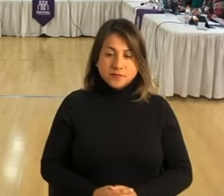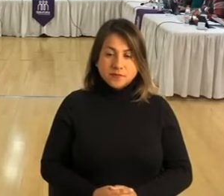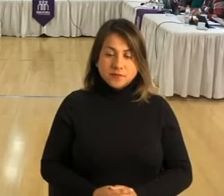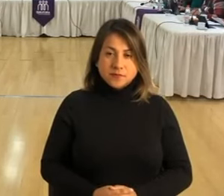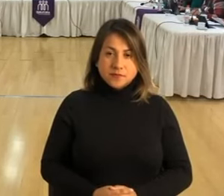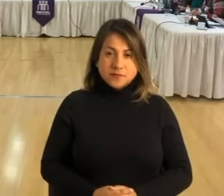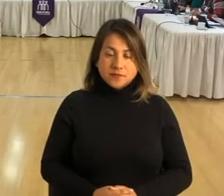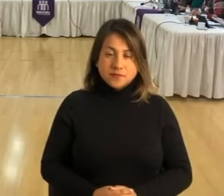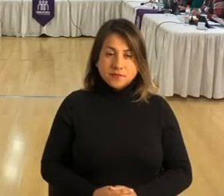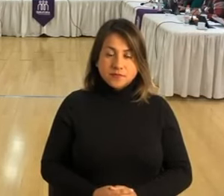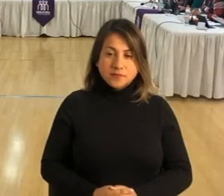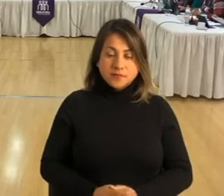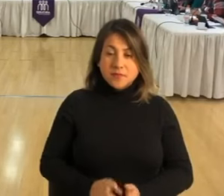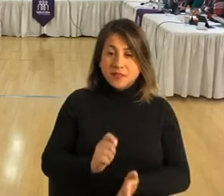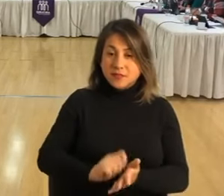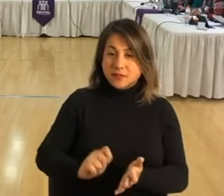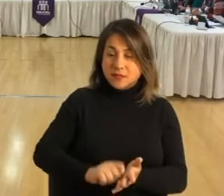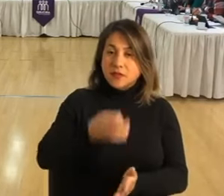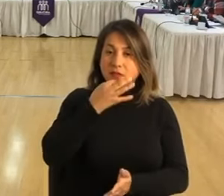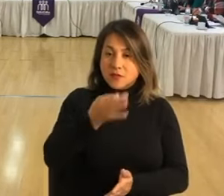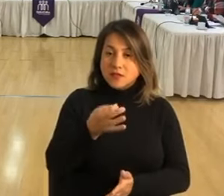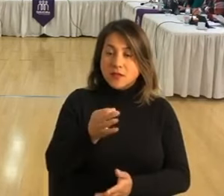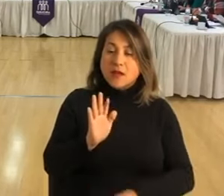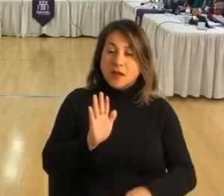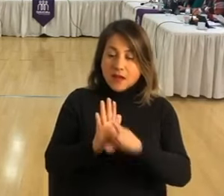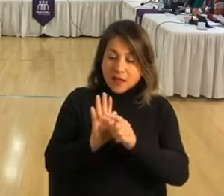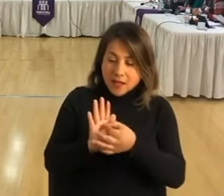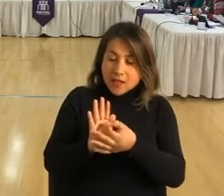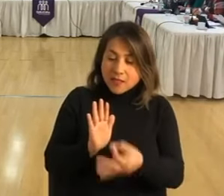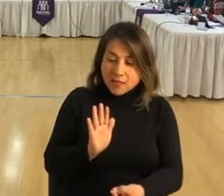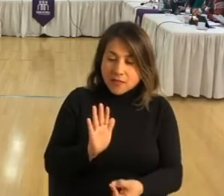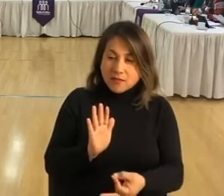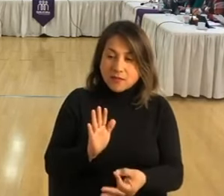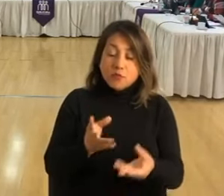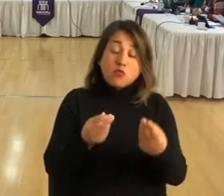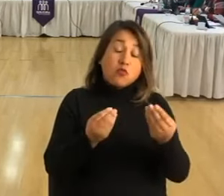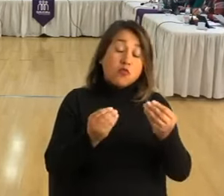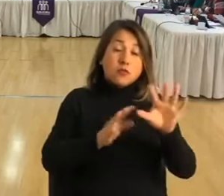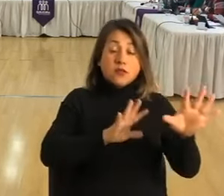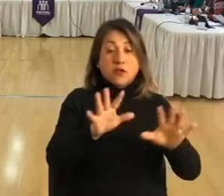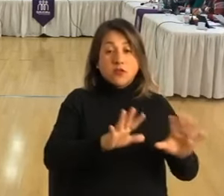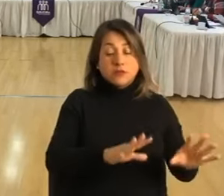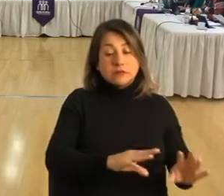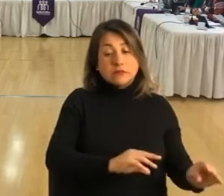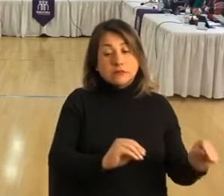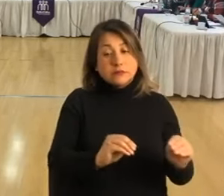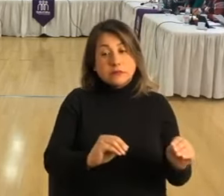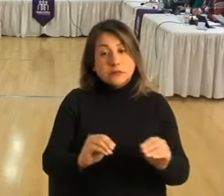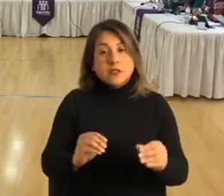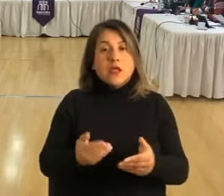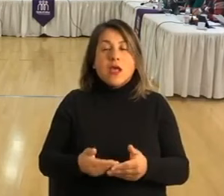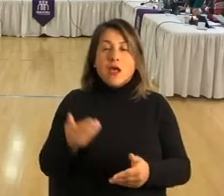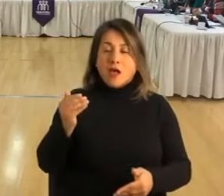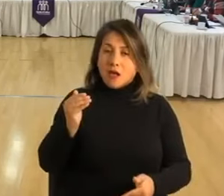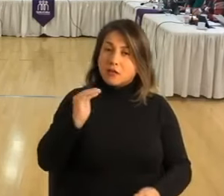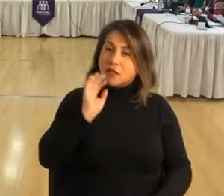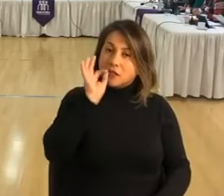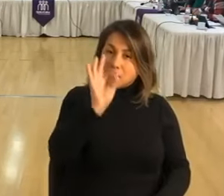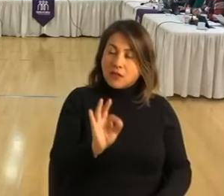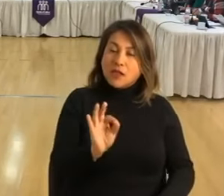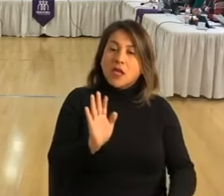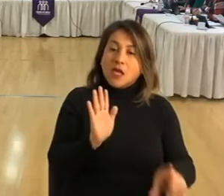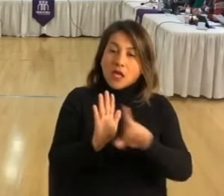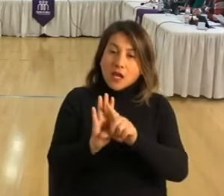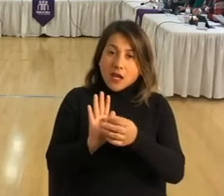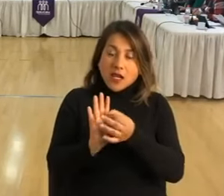Lo que pasa es que la ley efectivamente lo señala, pero como muchas cosas, por ejemplo, antes decía que la